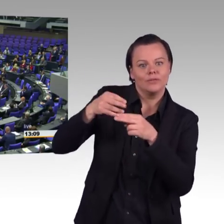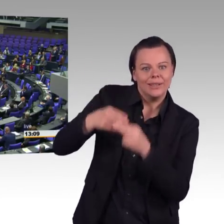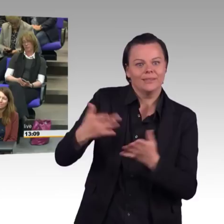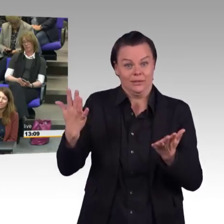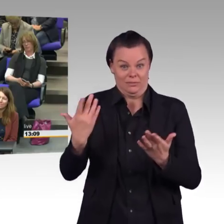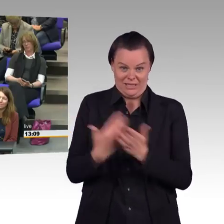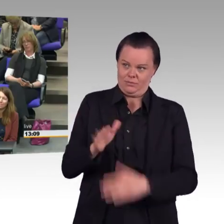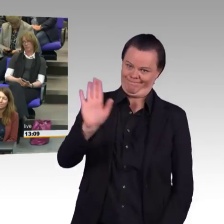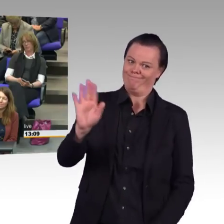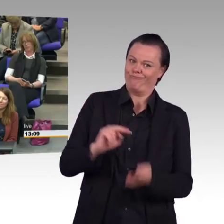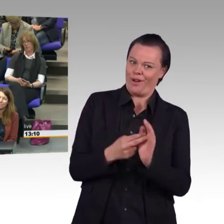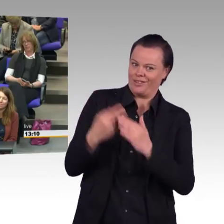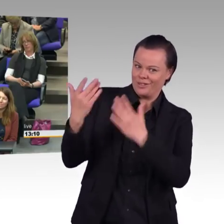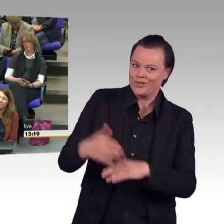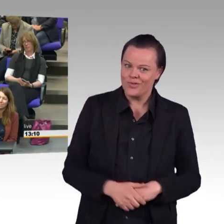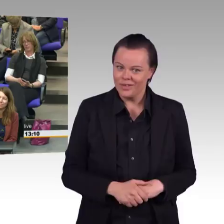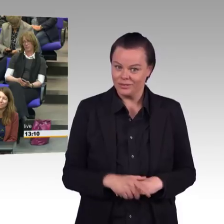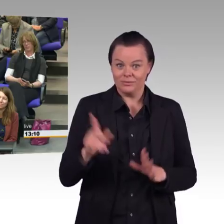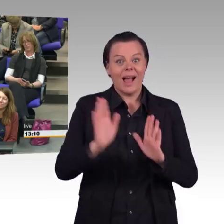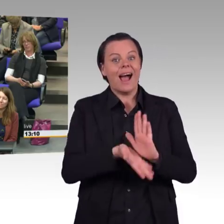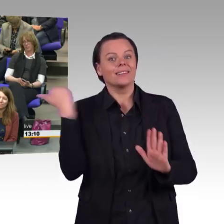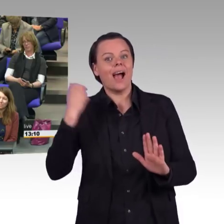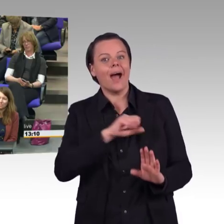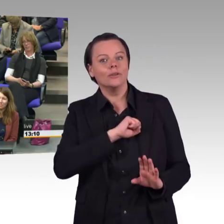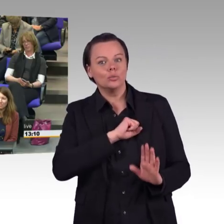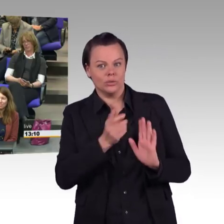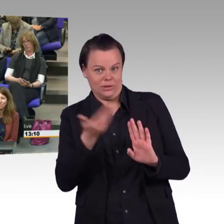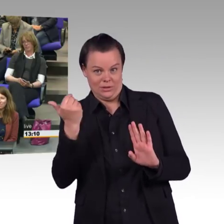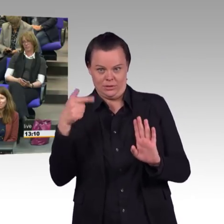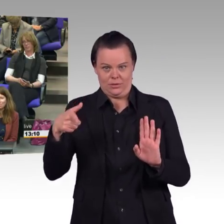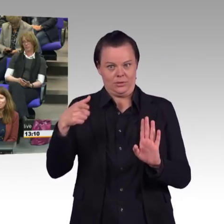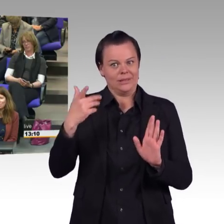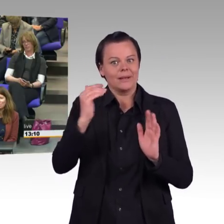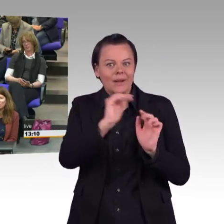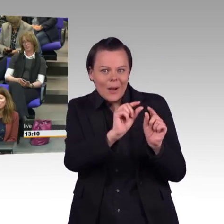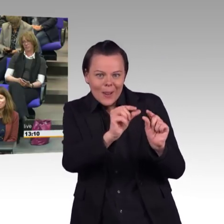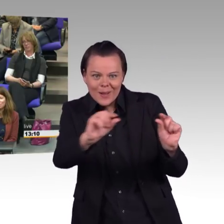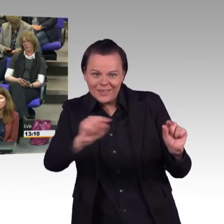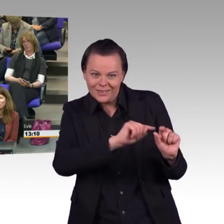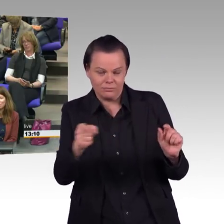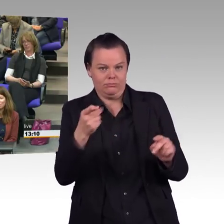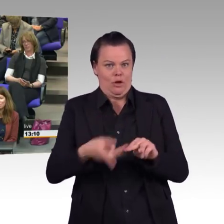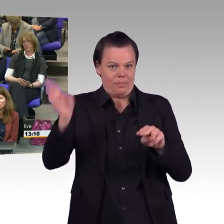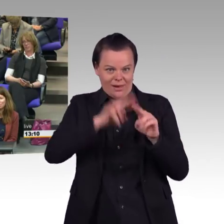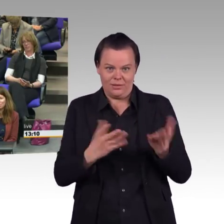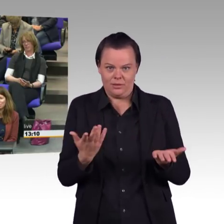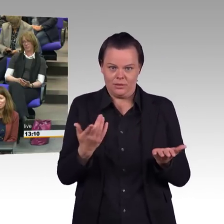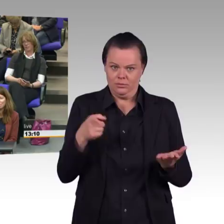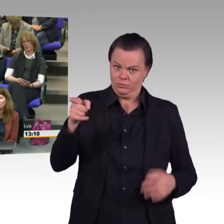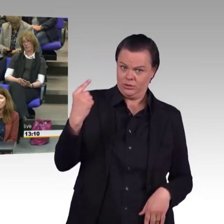Haben Sie schon mal was davon gehört, dass Anlagen, auch Kohlekraftwerke, wie zum Beispiel das